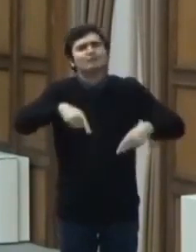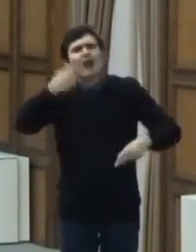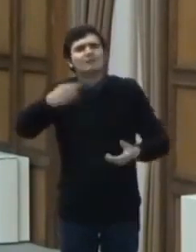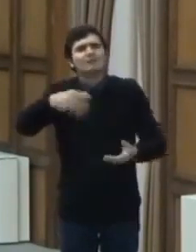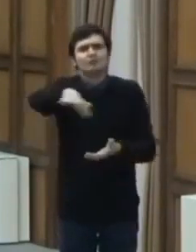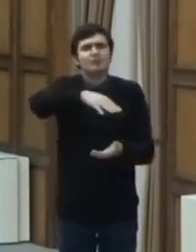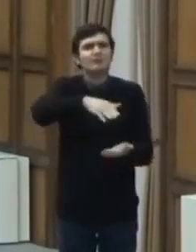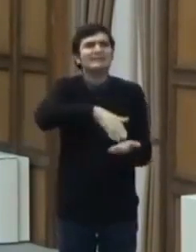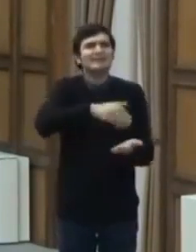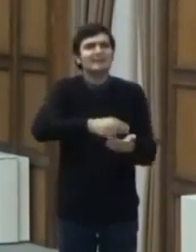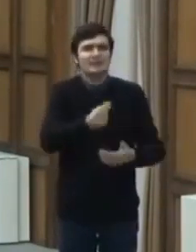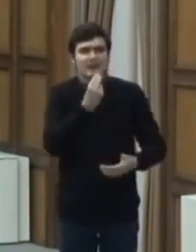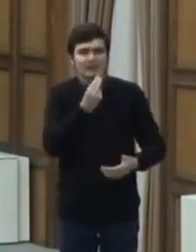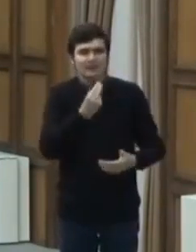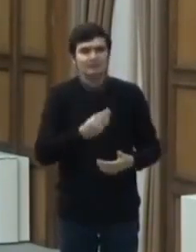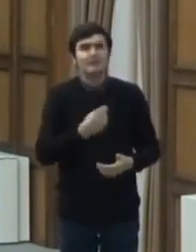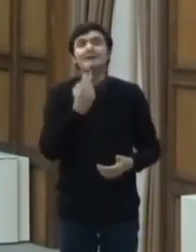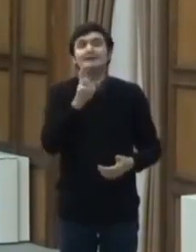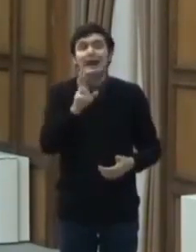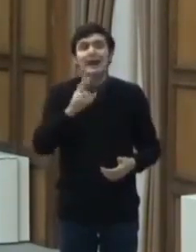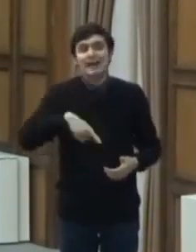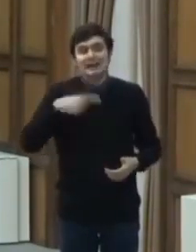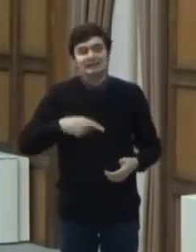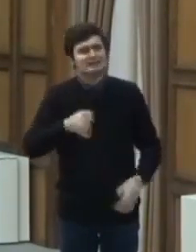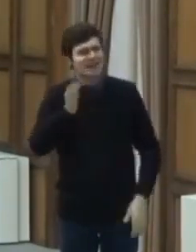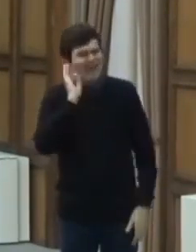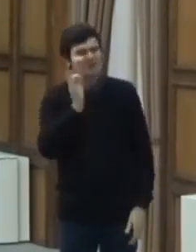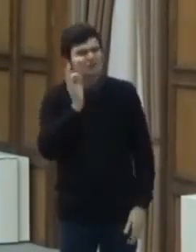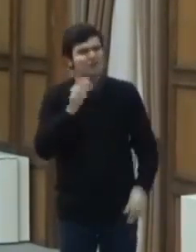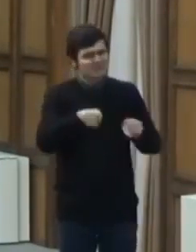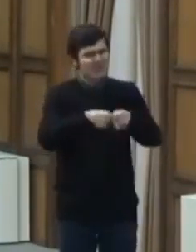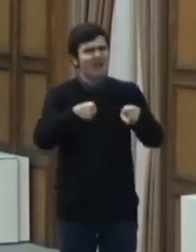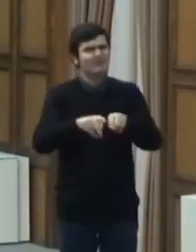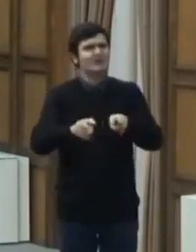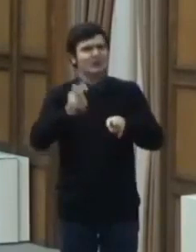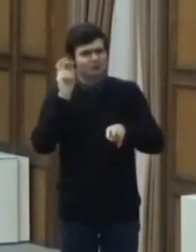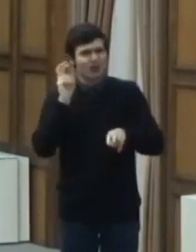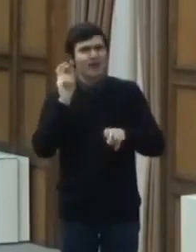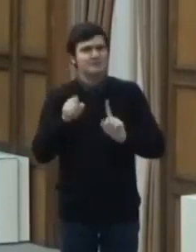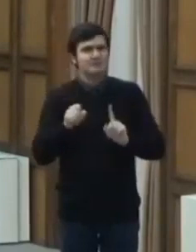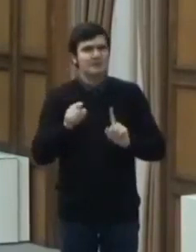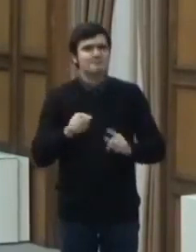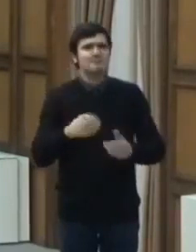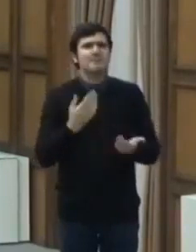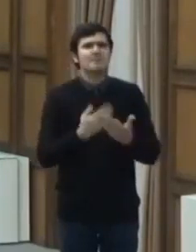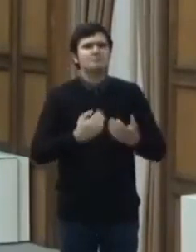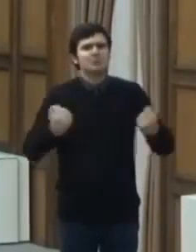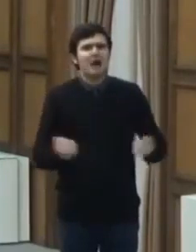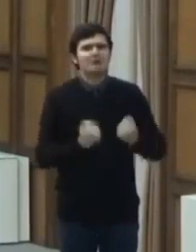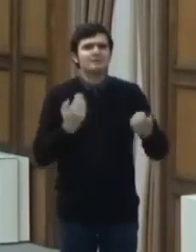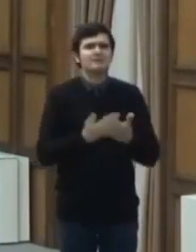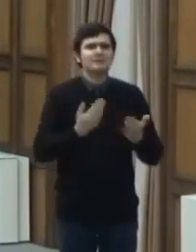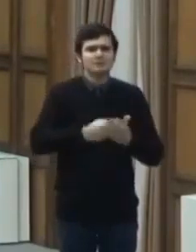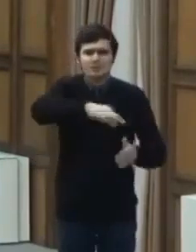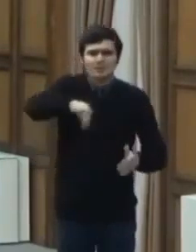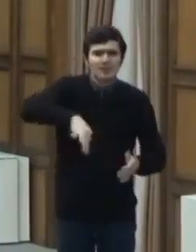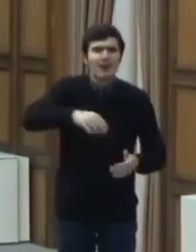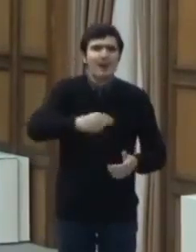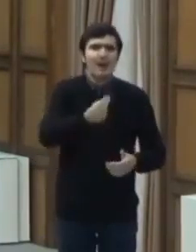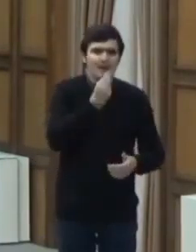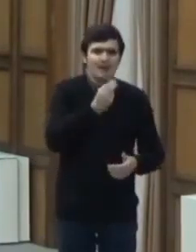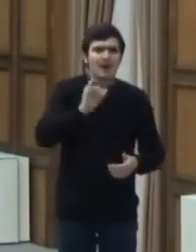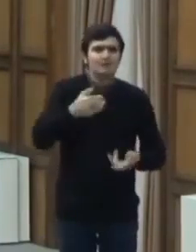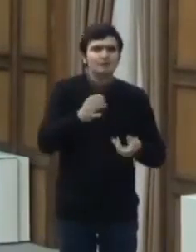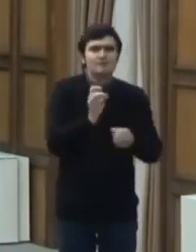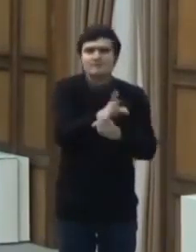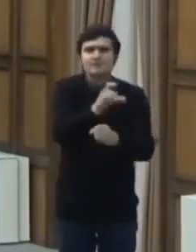mesei. Sunt exceptate, cum erau exceptate și înainte, activitățile de preparare a hranei, cât și de